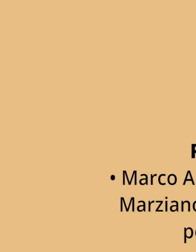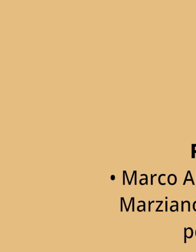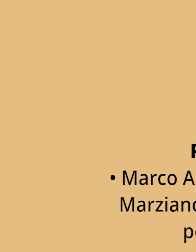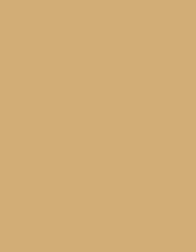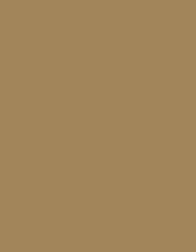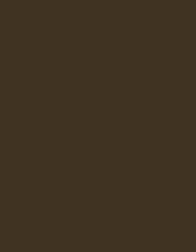'uomo.